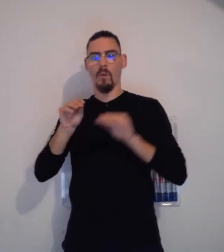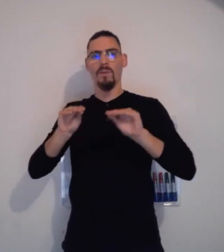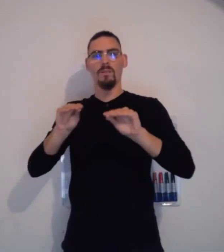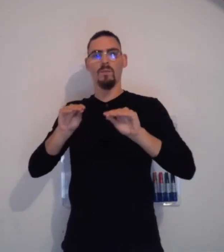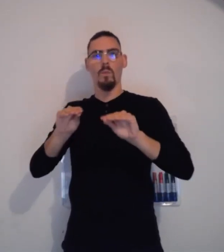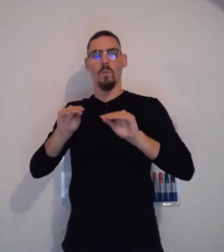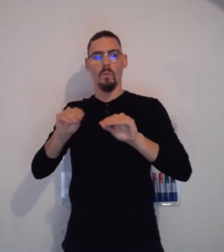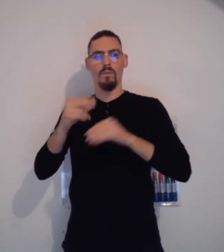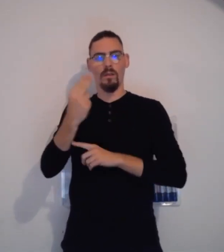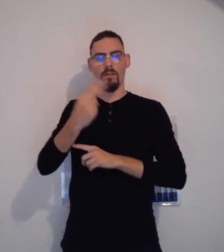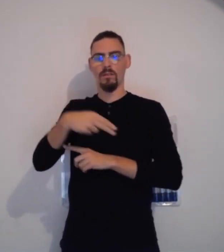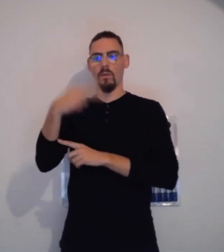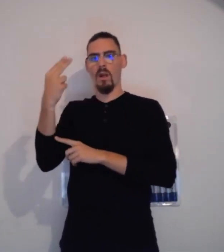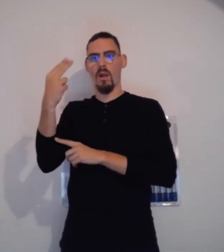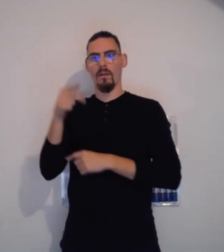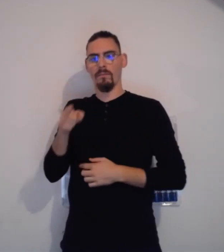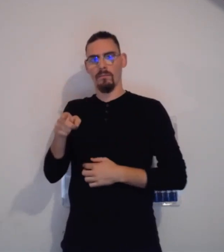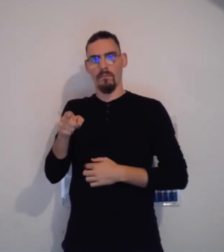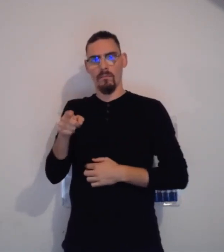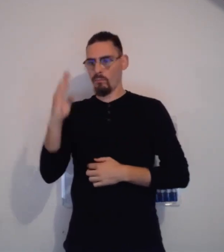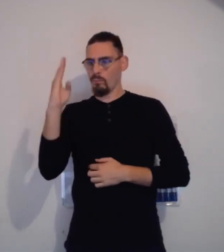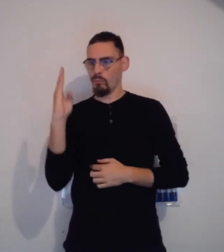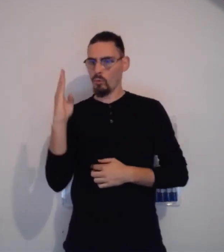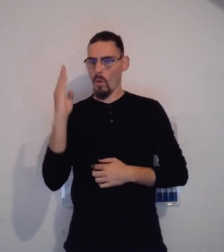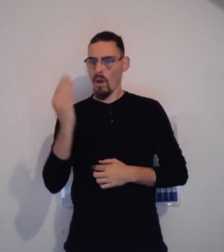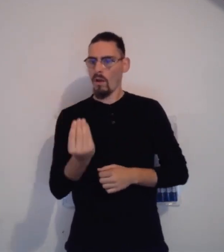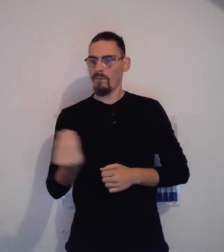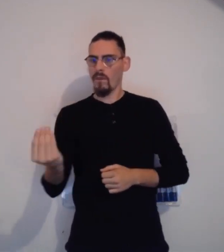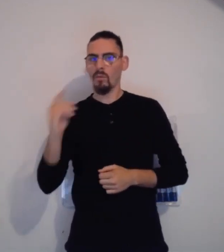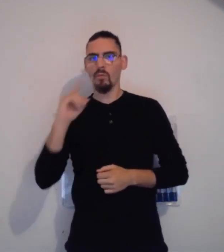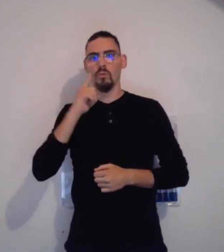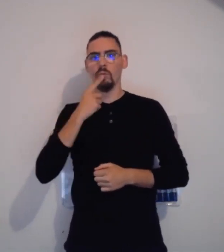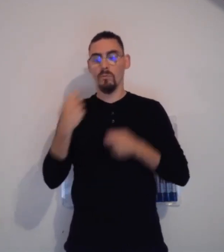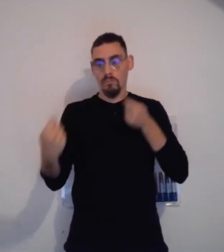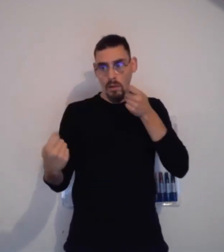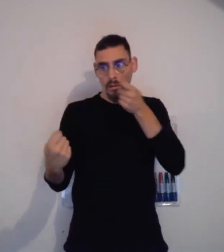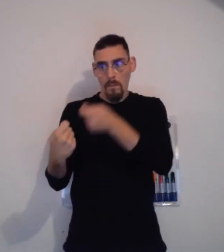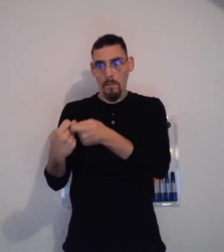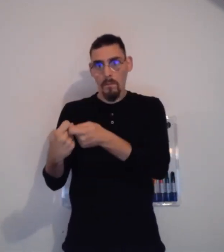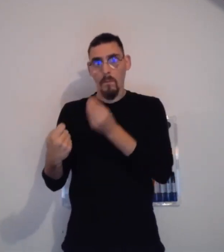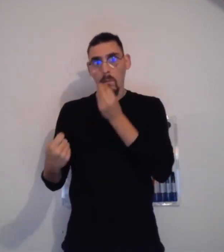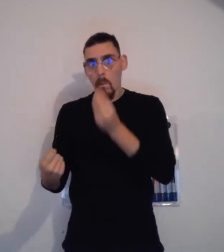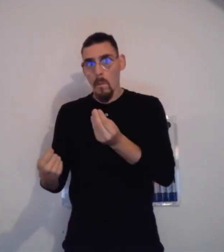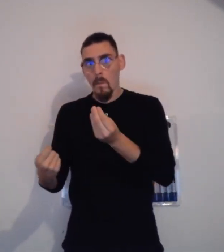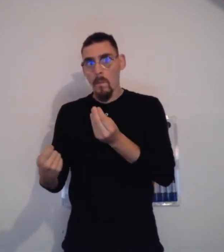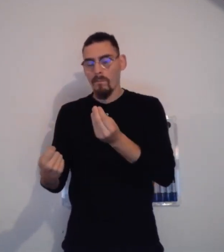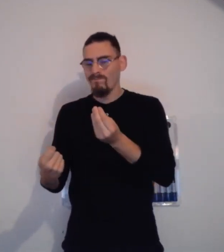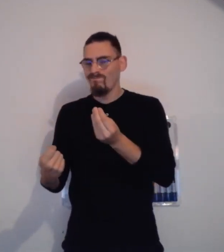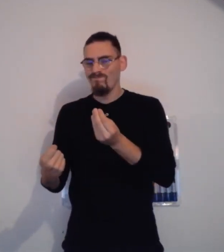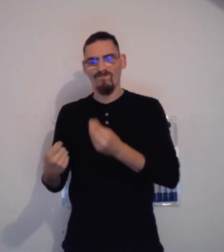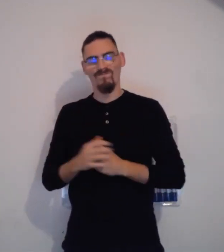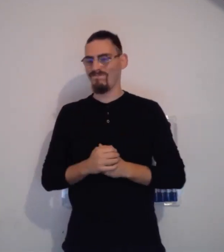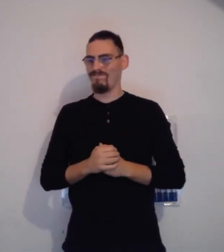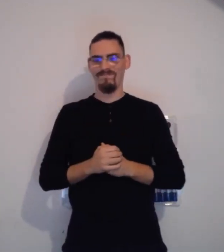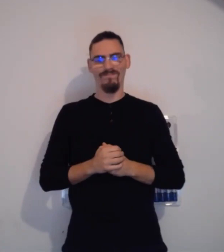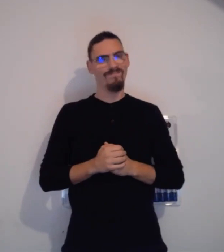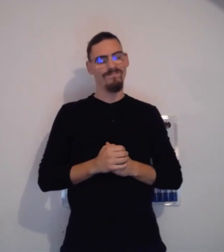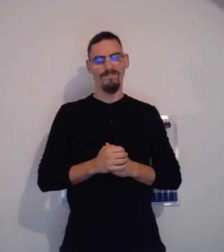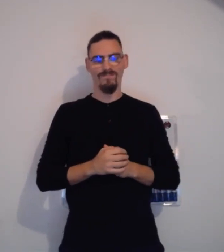Et, bien sûr, cela est lié à l'éducation nationale, puisque, finalement, les enfants sourds ont besoin d'une